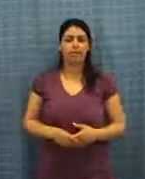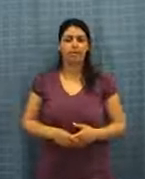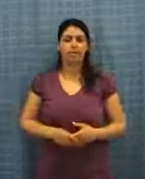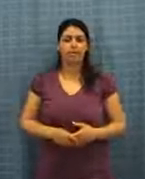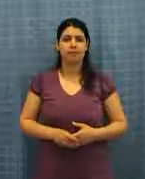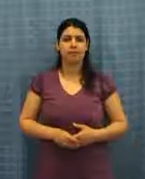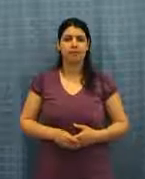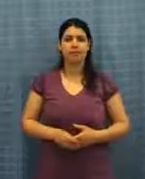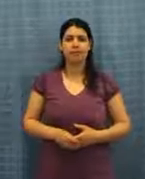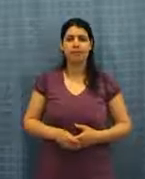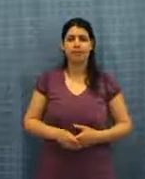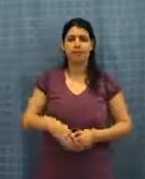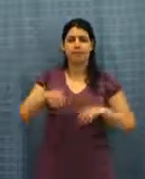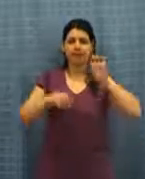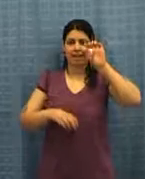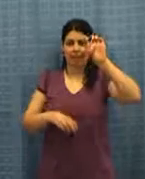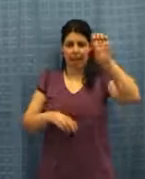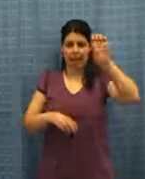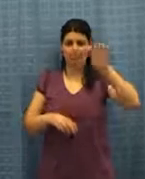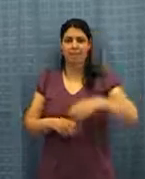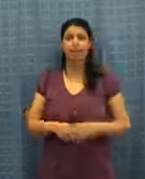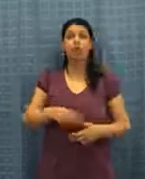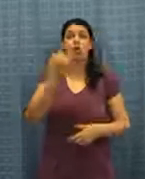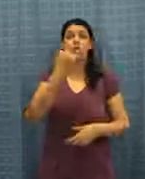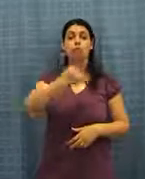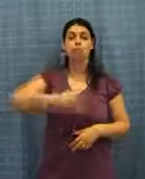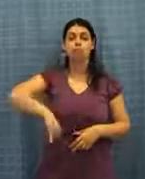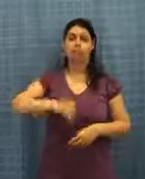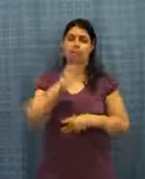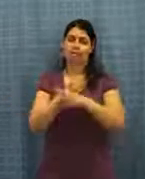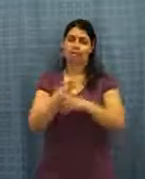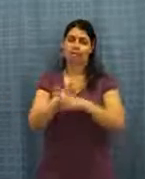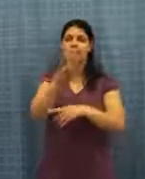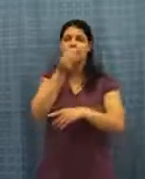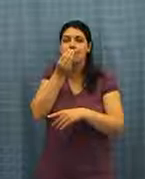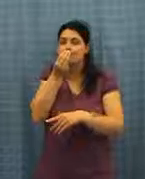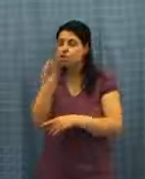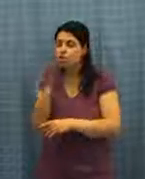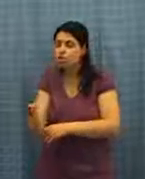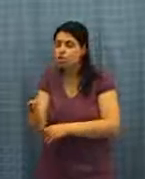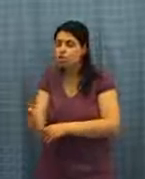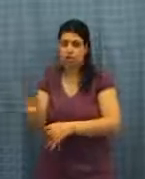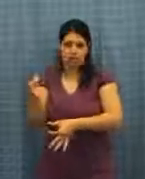E infine bisogna alimentarlo in modo sano e corretto. Grazie.